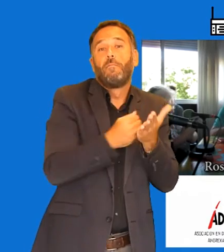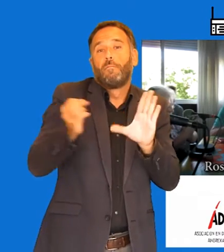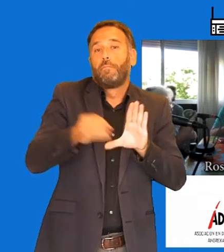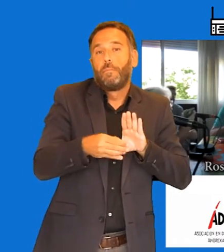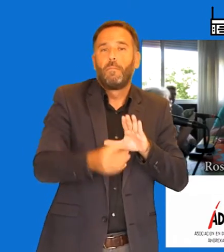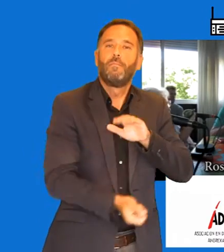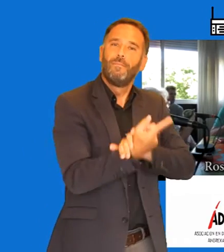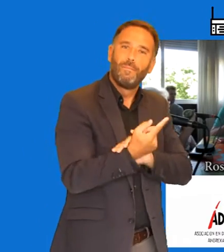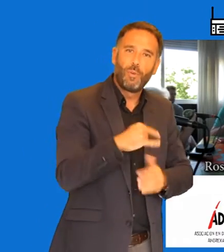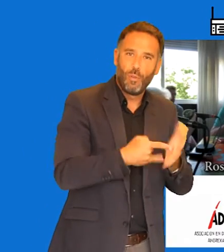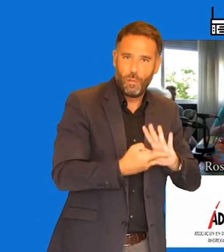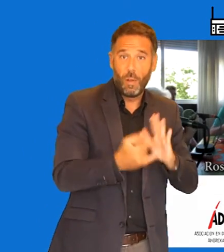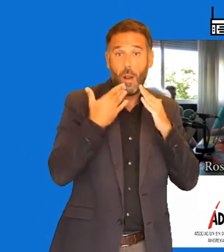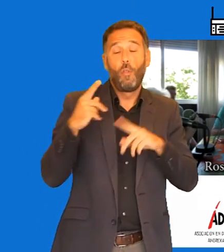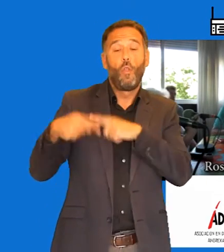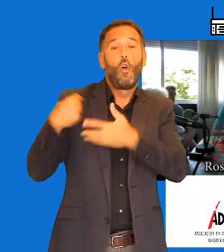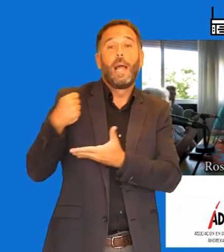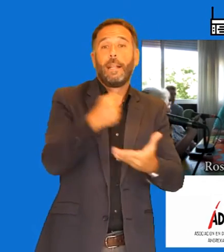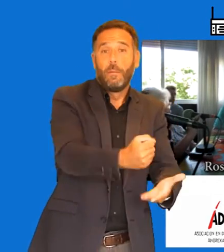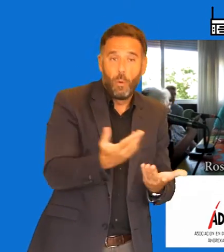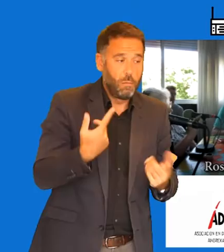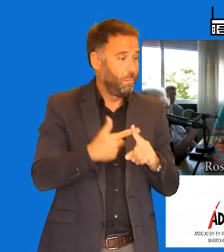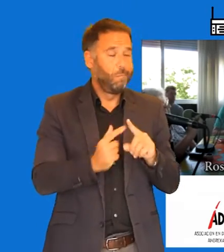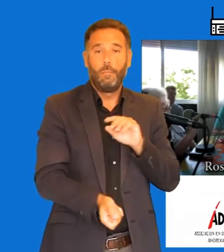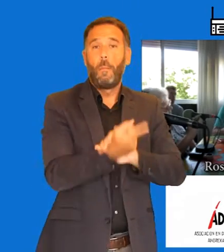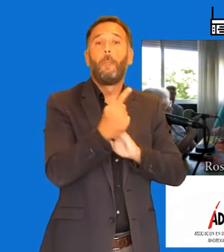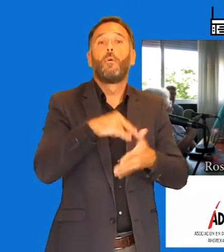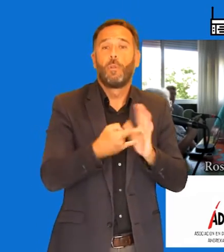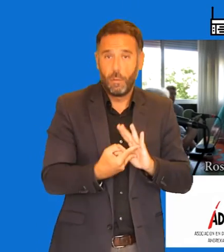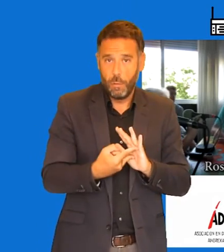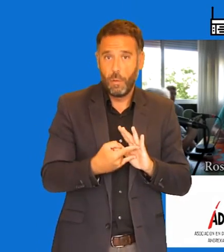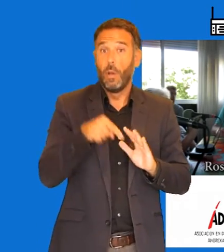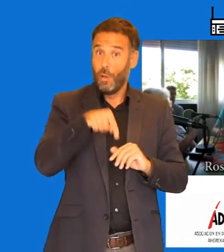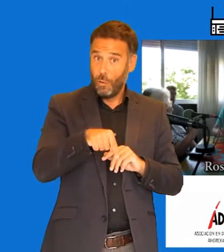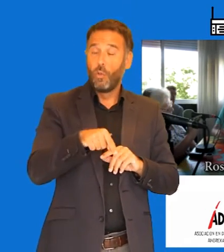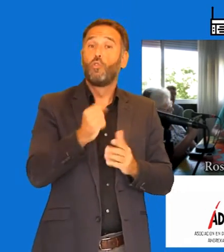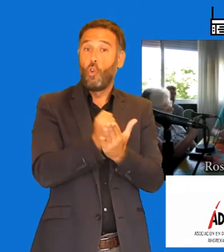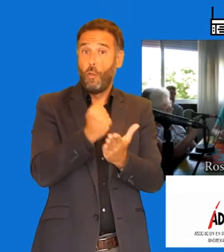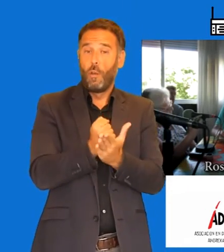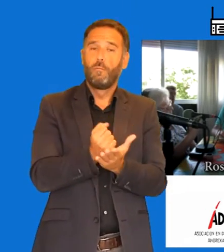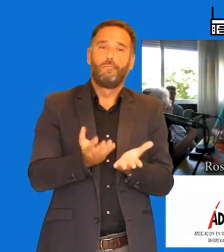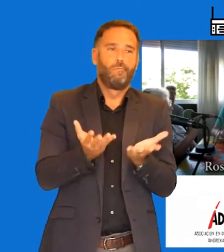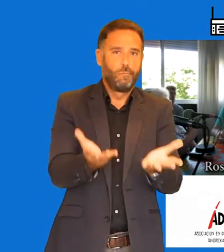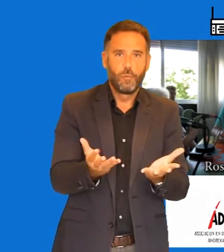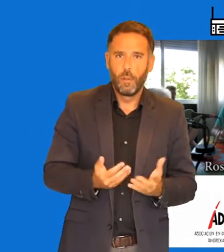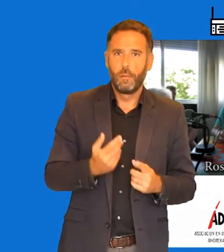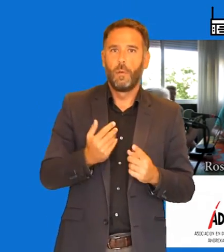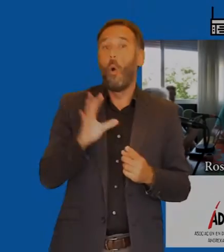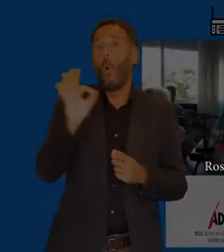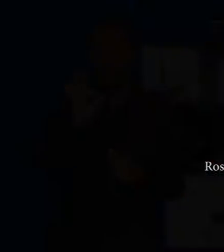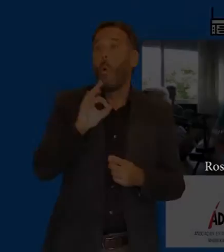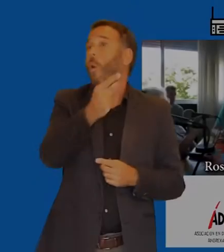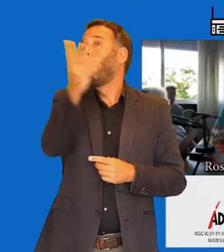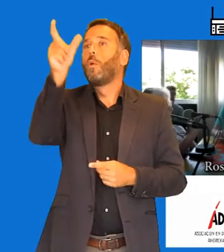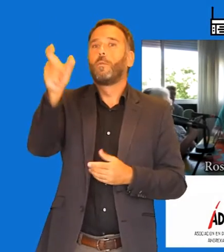¿vale? Nosotros lo que tenemos es gracias a los socios, ¿no? O si alguien nos da un donativo,